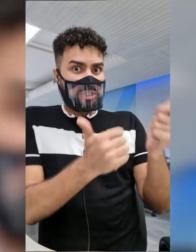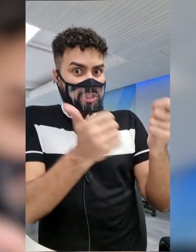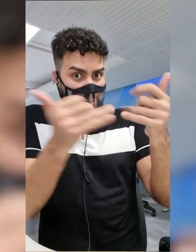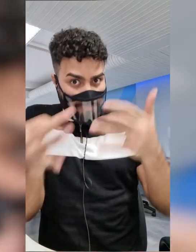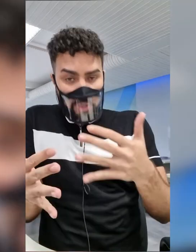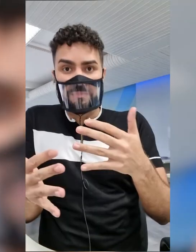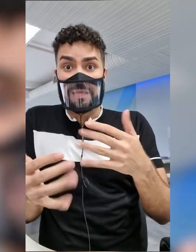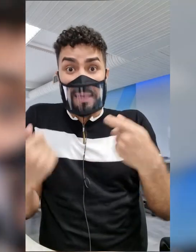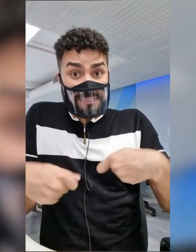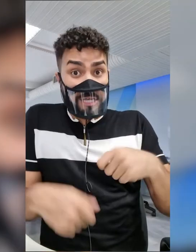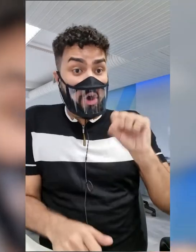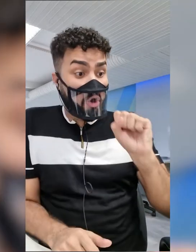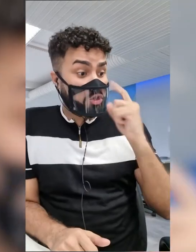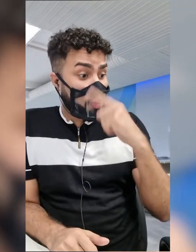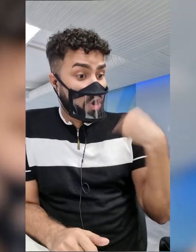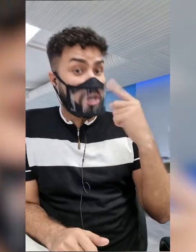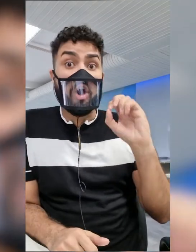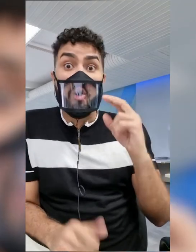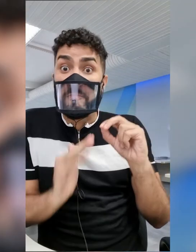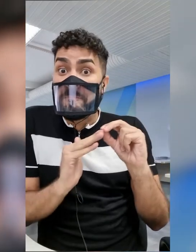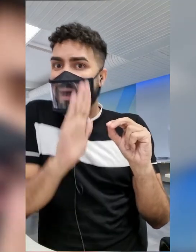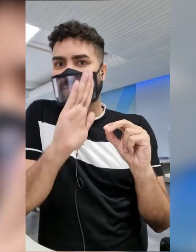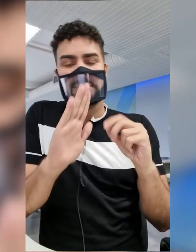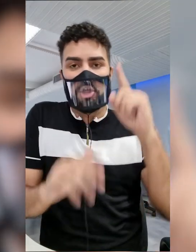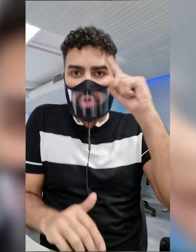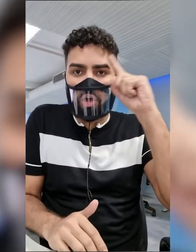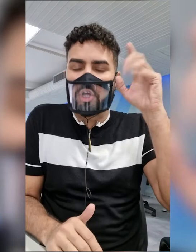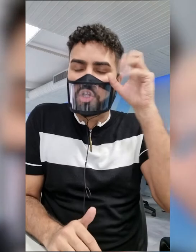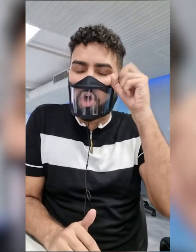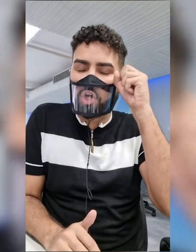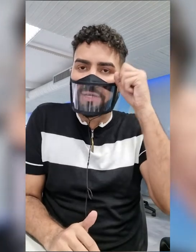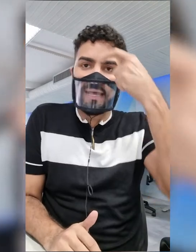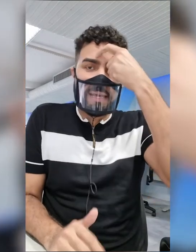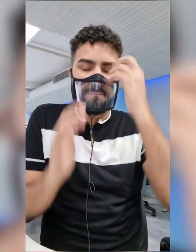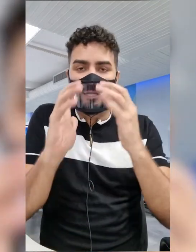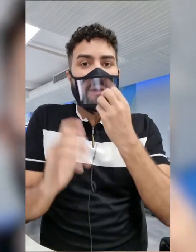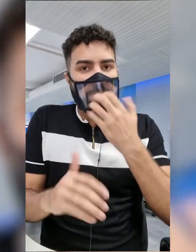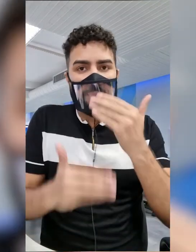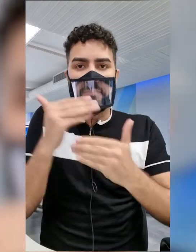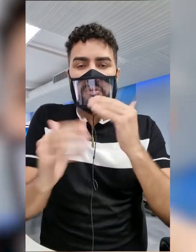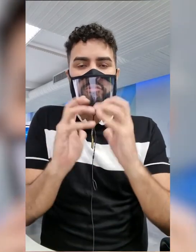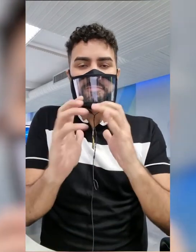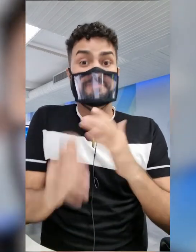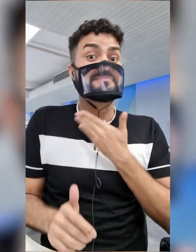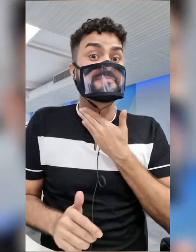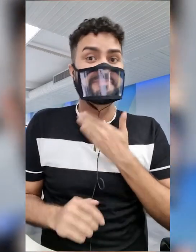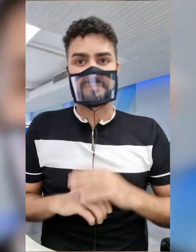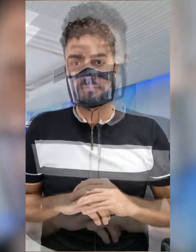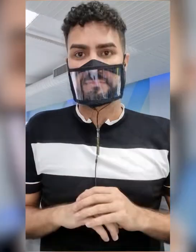afirma que é preciso, no mínimo, oito horas de sono diárias para que a mente possa manter um bom desempenho. O